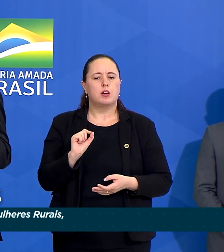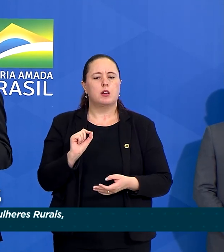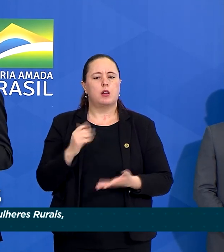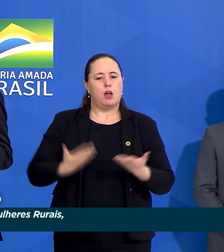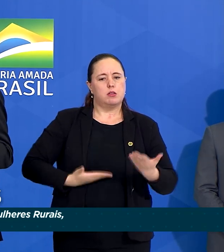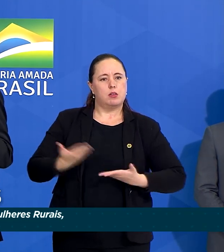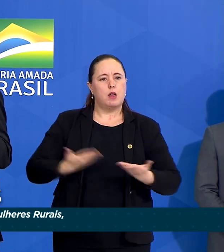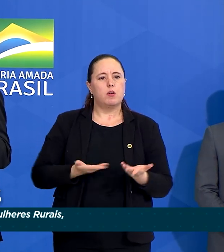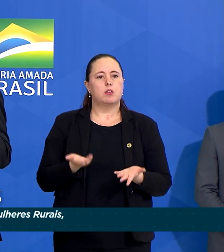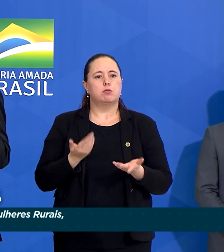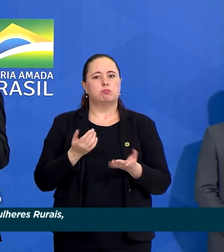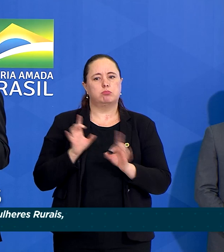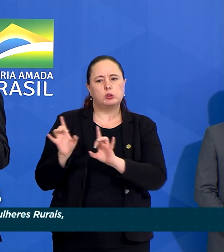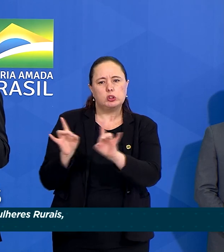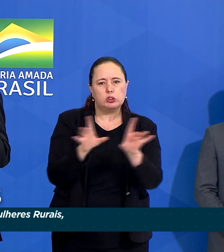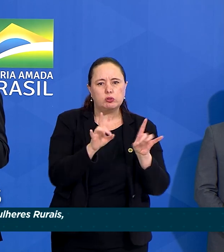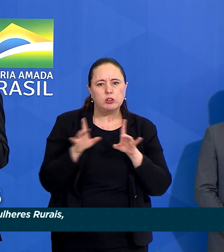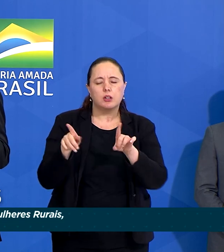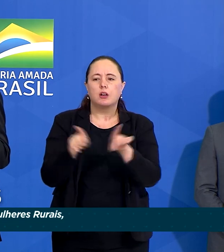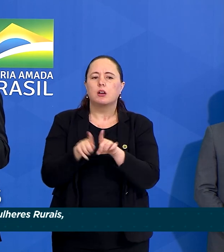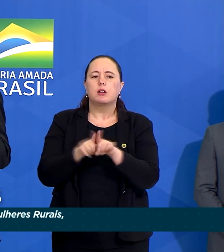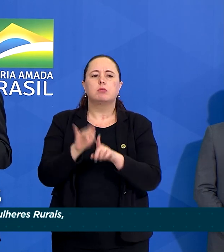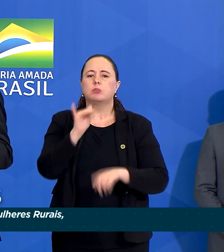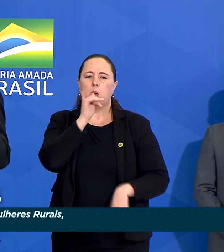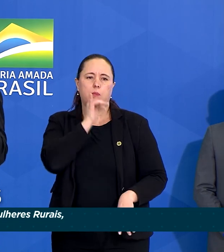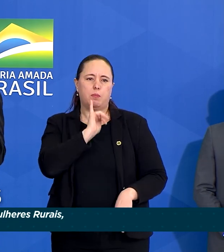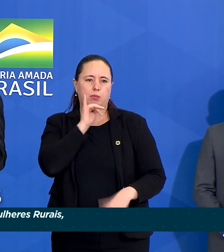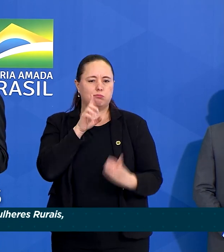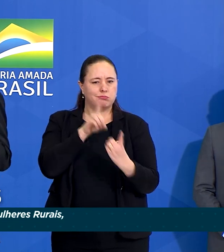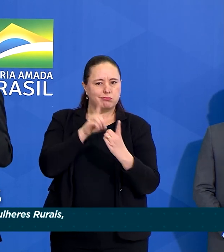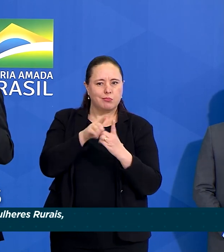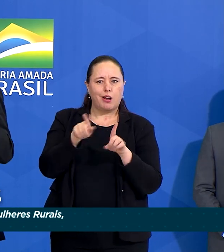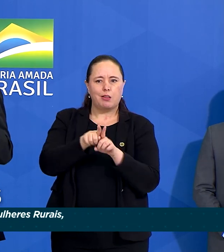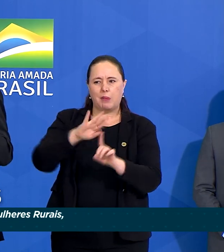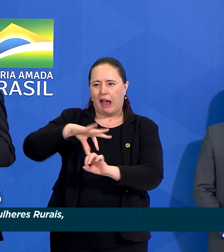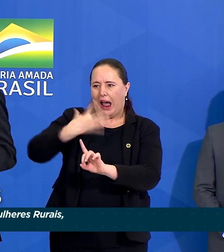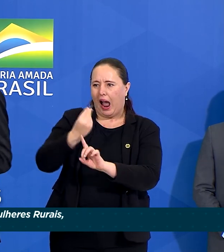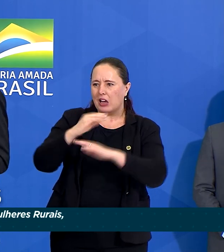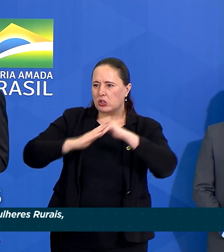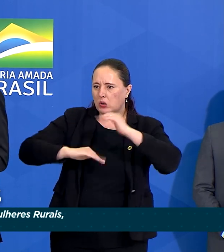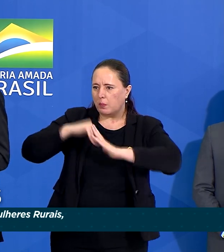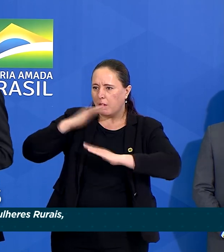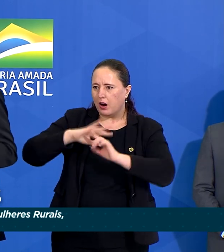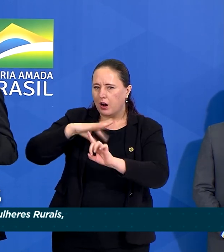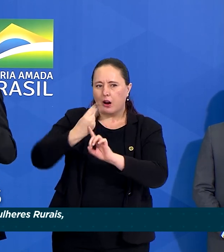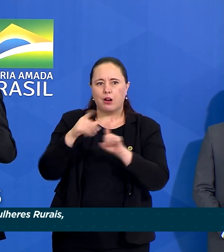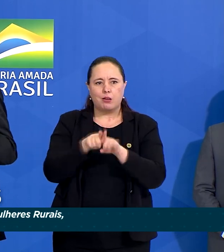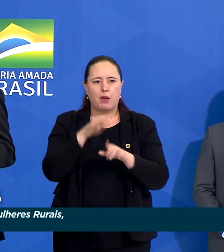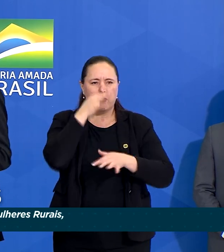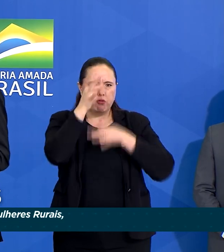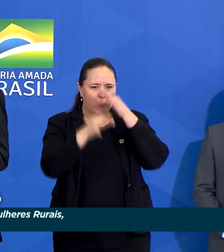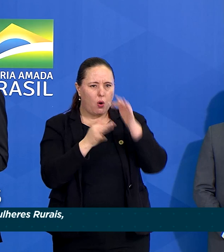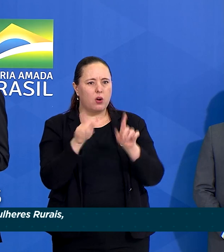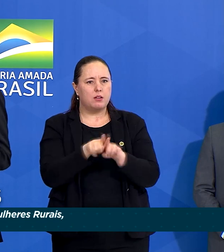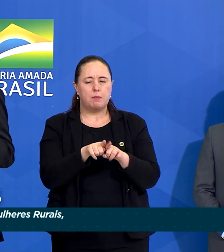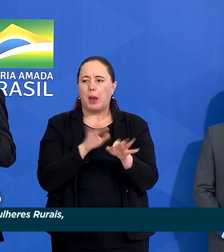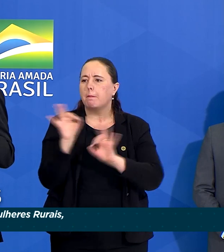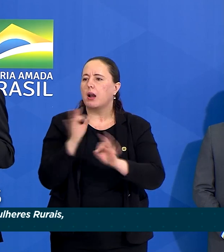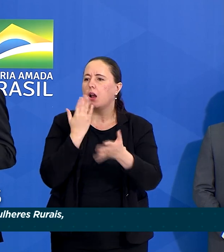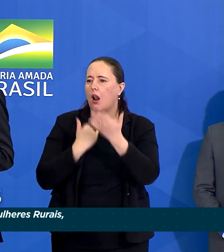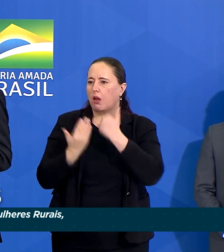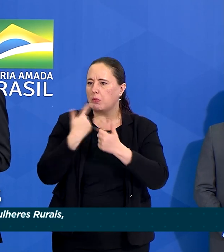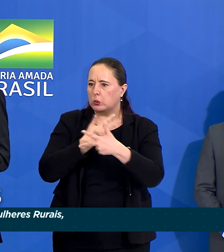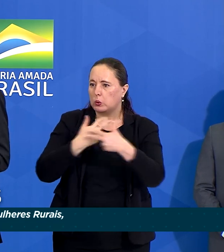serviços e comércio, a exemplo do artesanato, coleta de frutos do mar, coleta de flores, preparação de alimentos